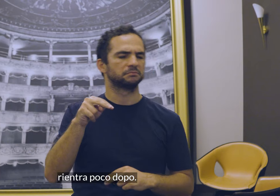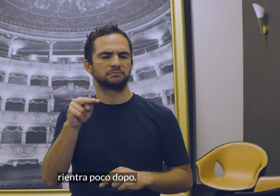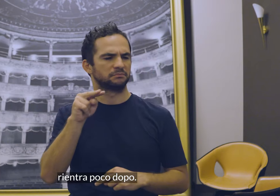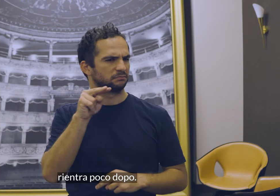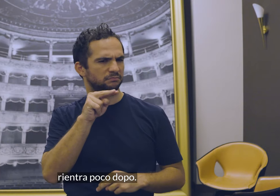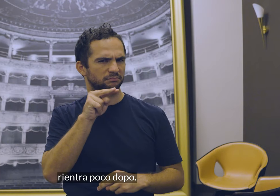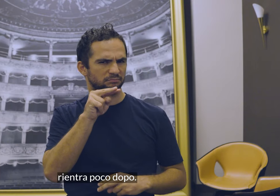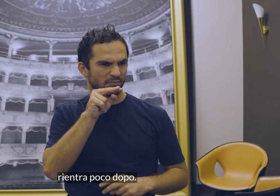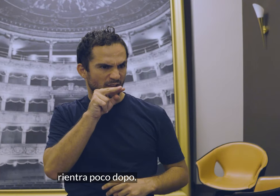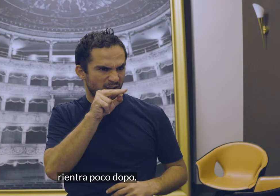poco dopo.